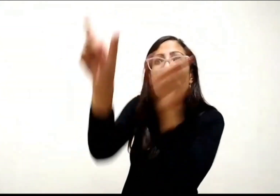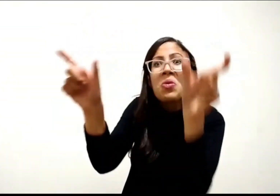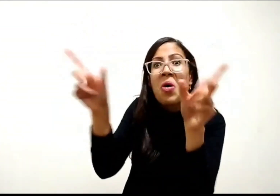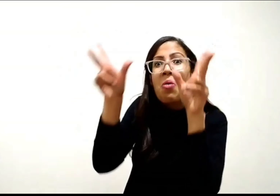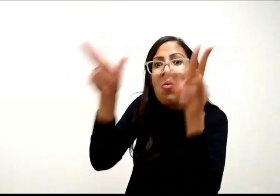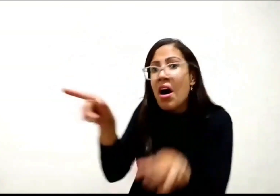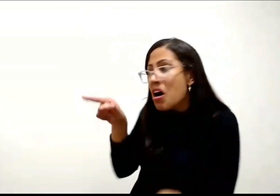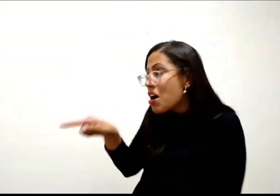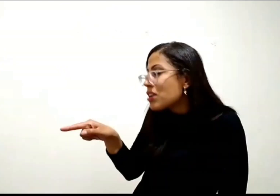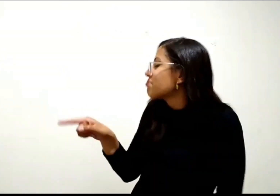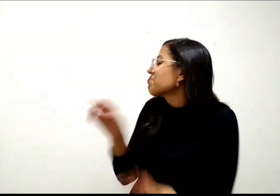depois de ti.